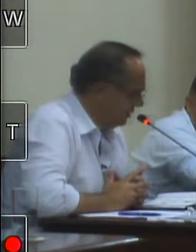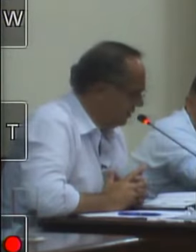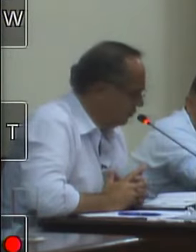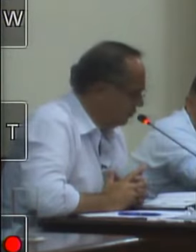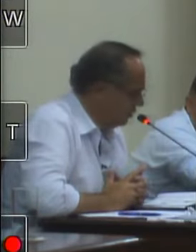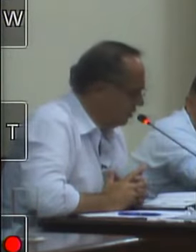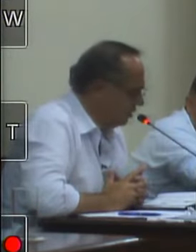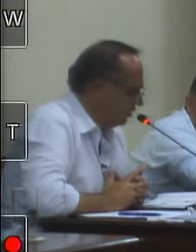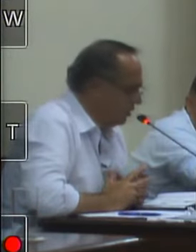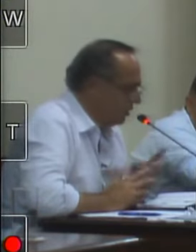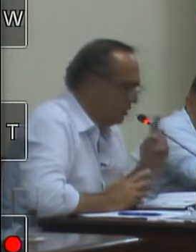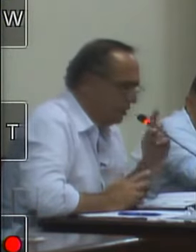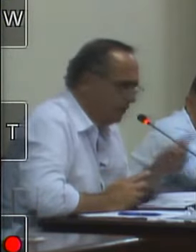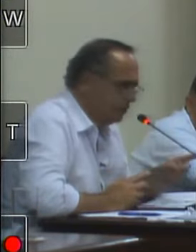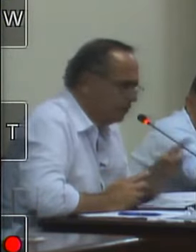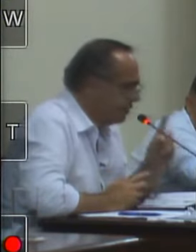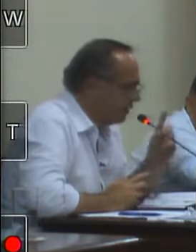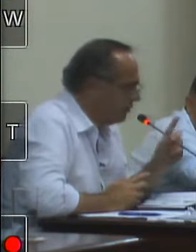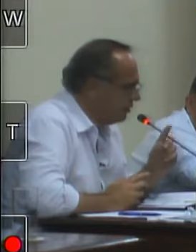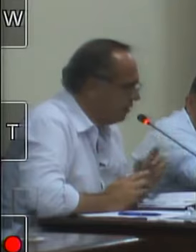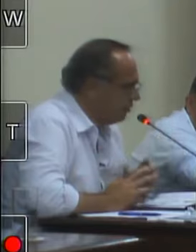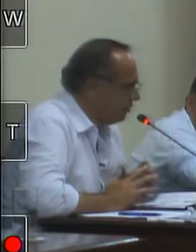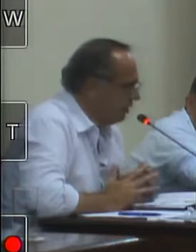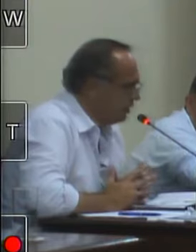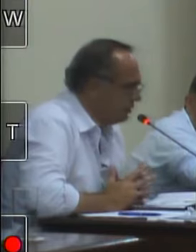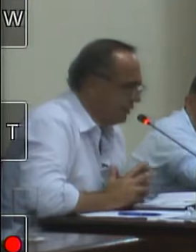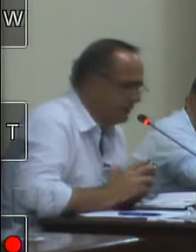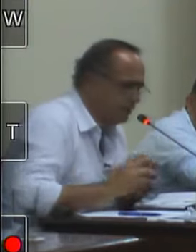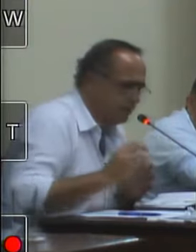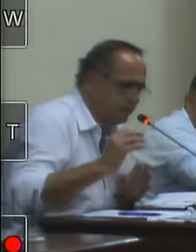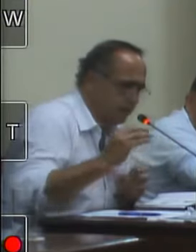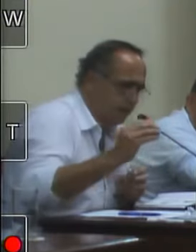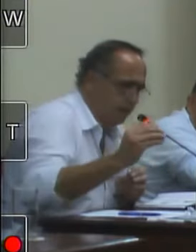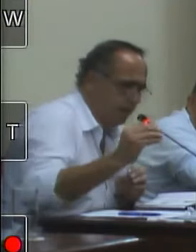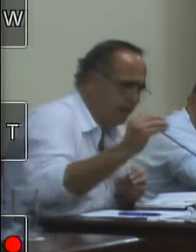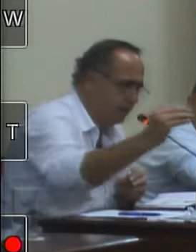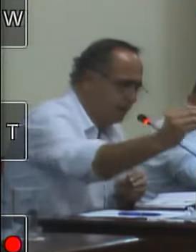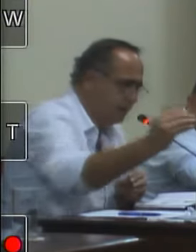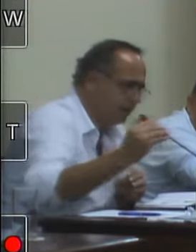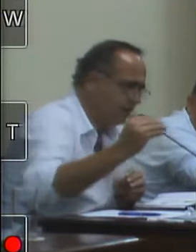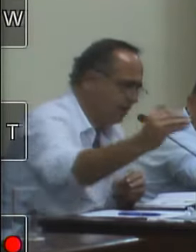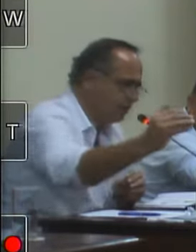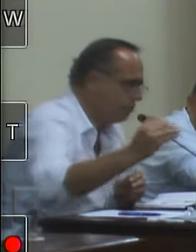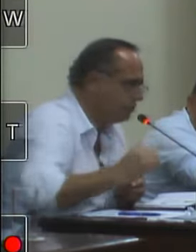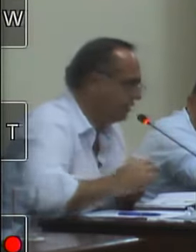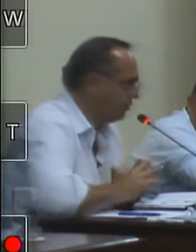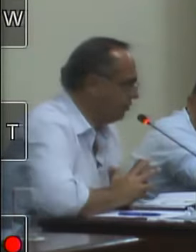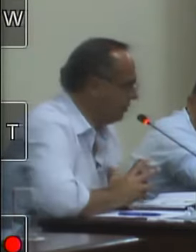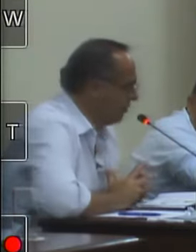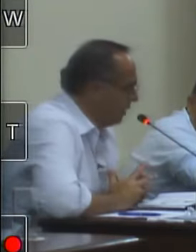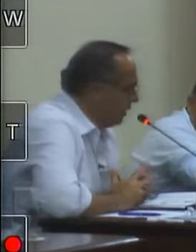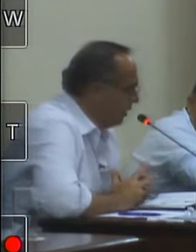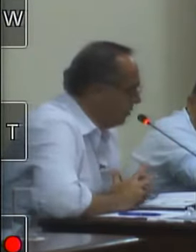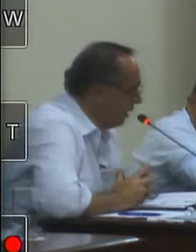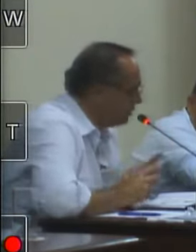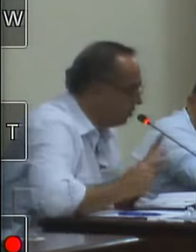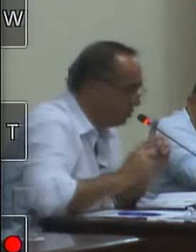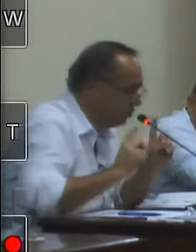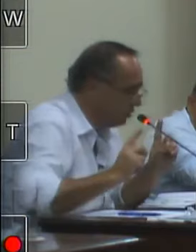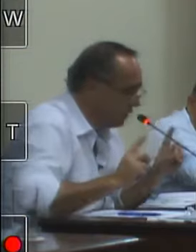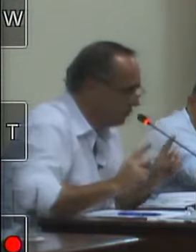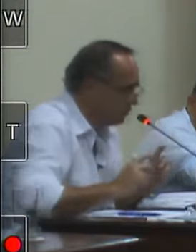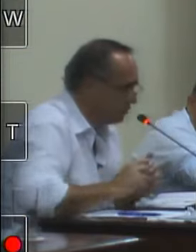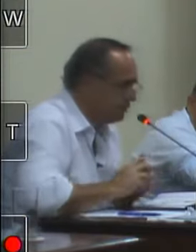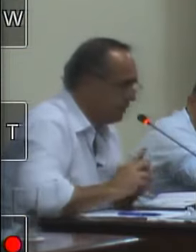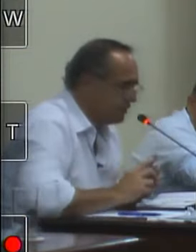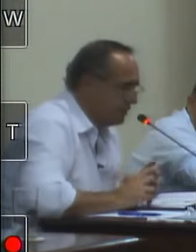tribuna vereador David e Arguil essa questão de relacionamento com o servidor mas nós